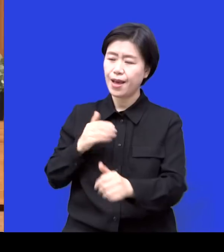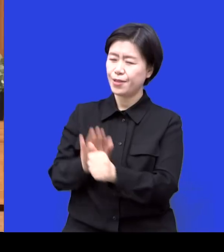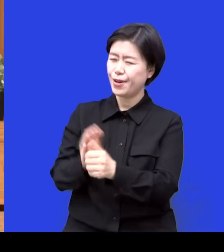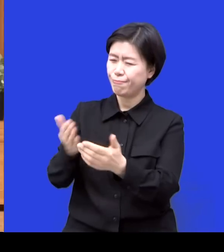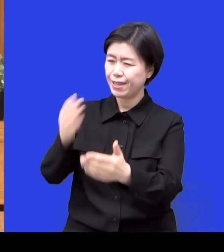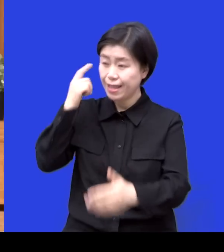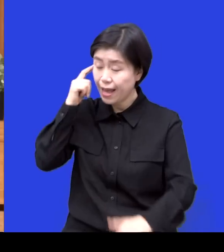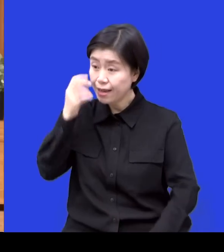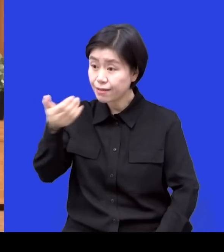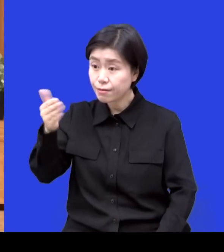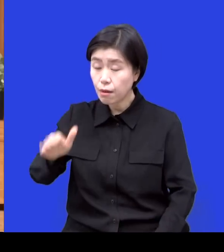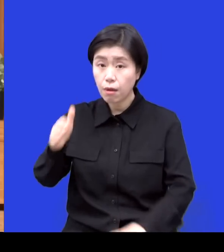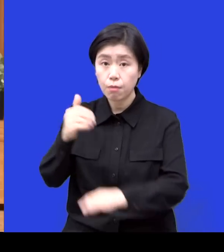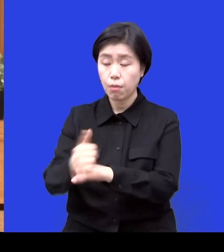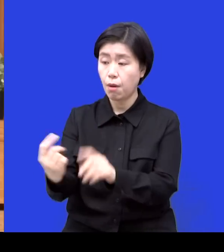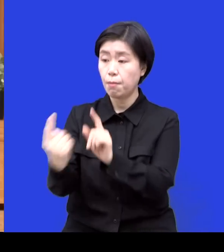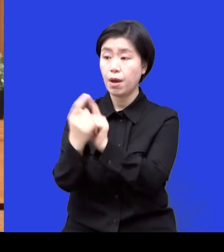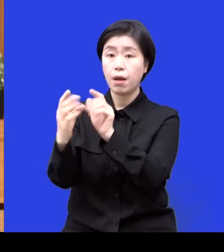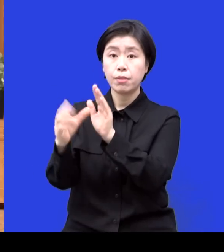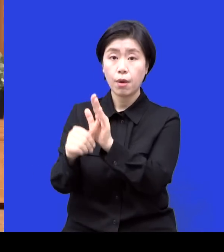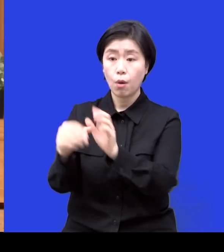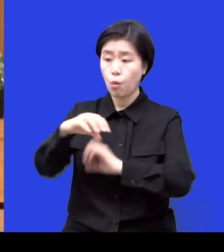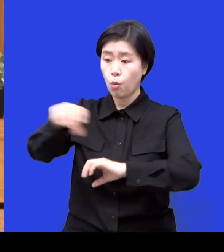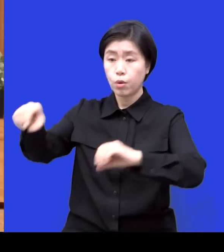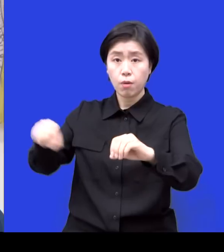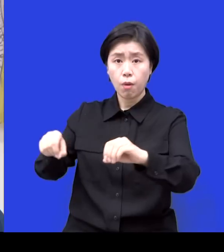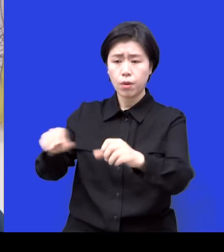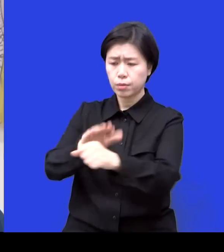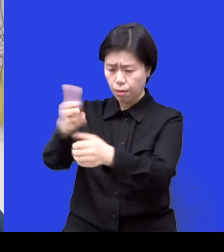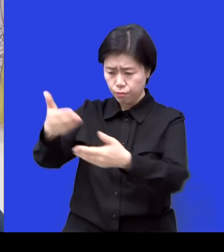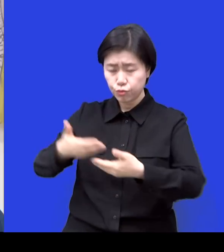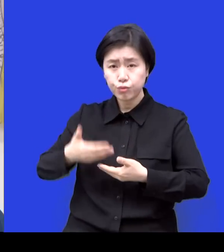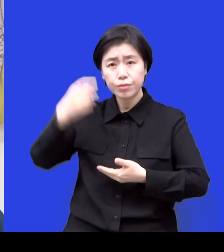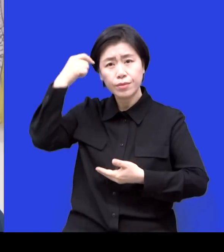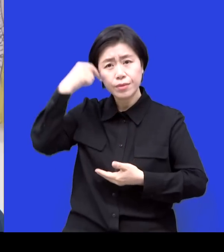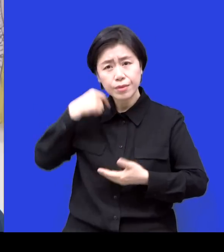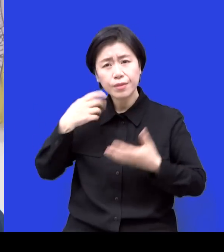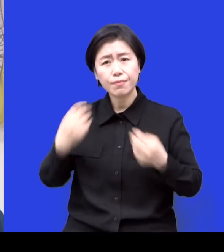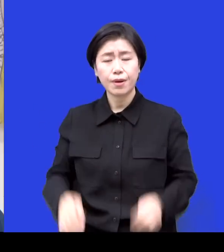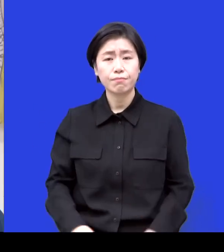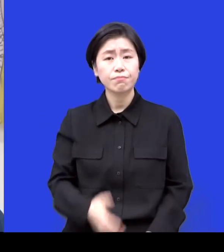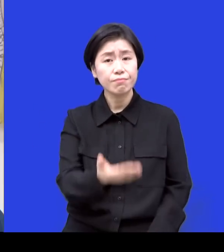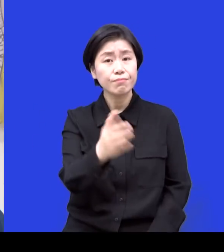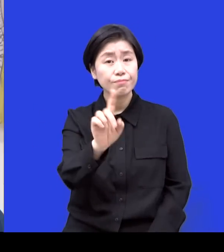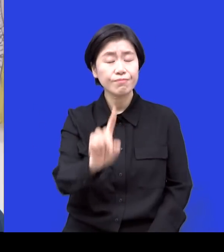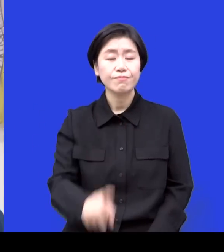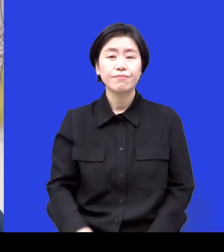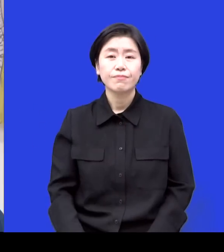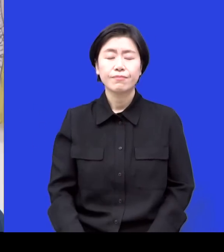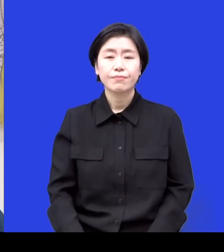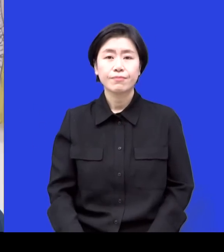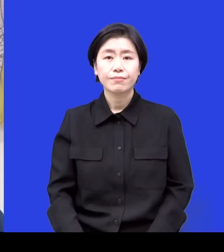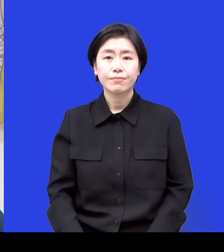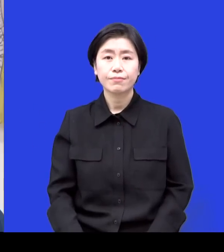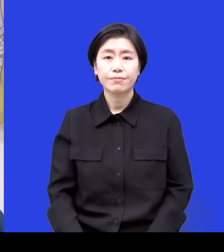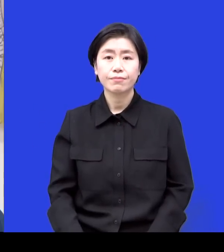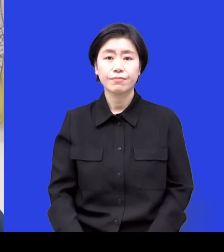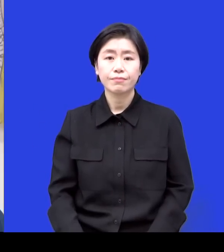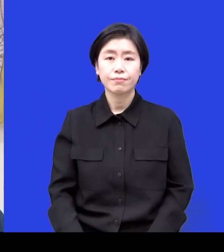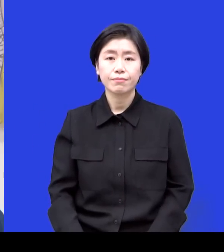내가 그 아이들을 통해 치유되고 회복이 될 때가 참 많거든요. 우리 코치님은 어떠세요? 그래서 저는 주변에서 이런